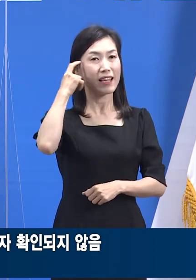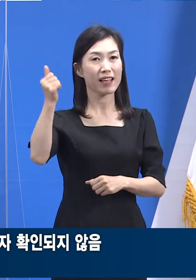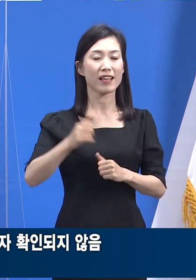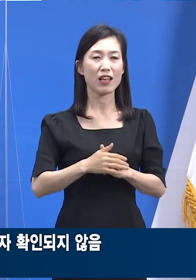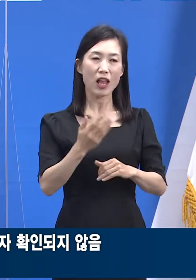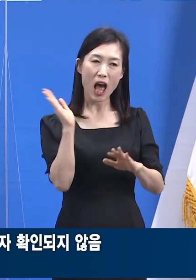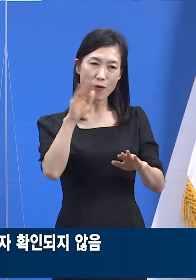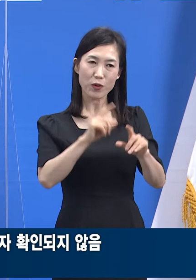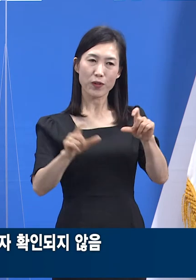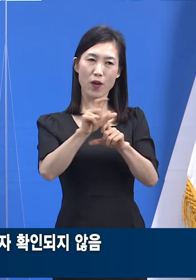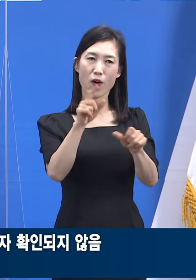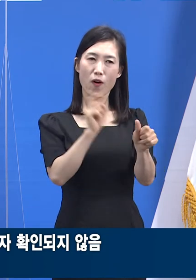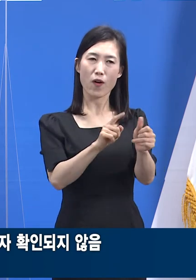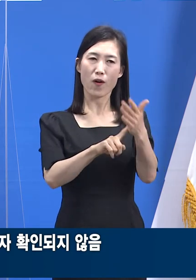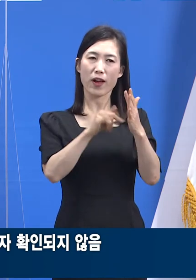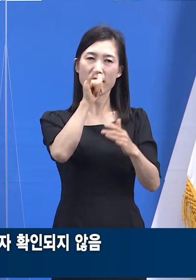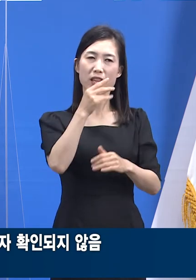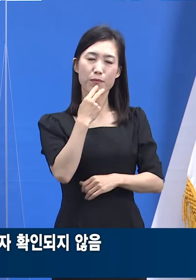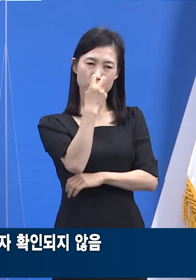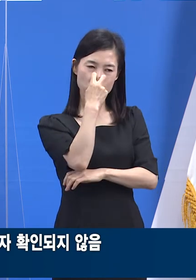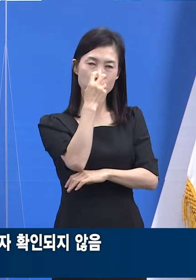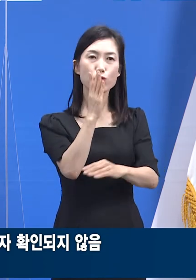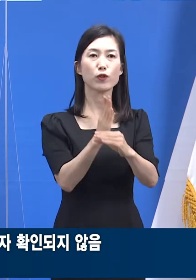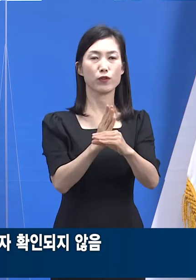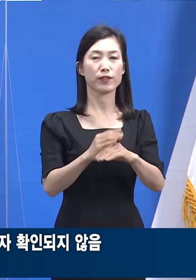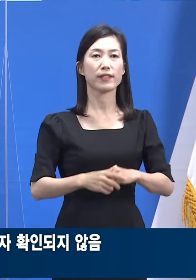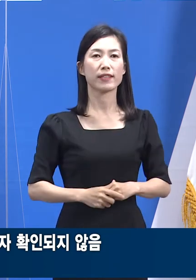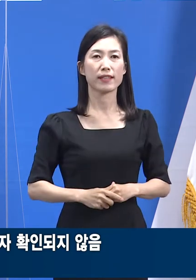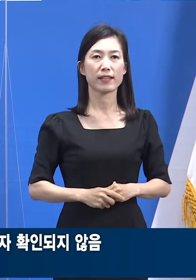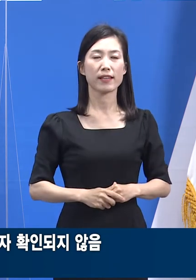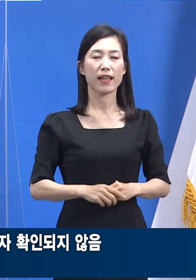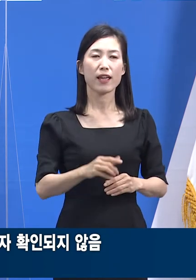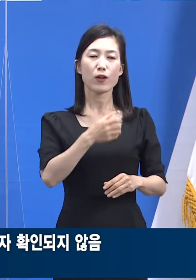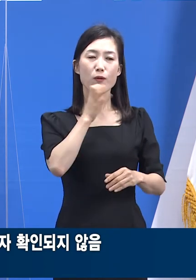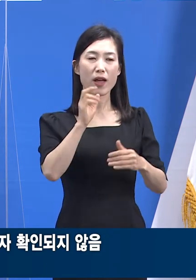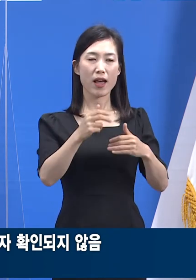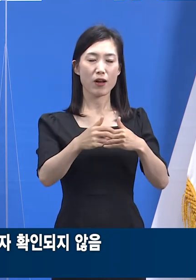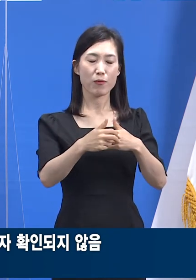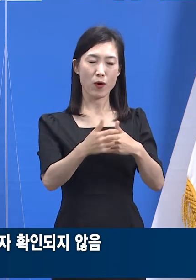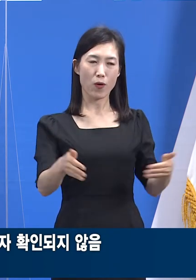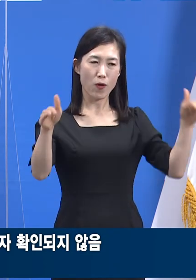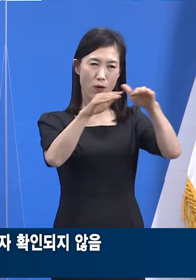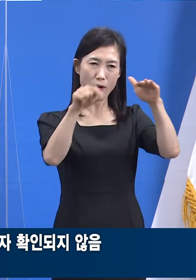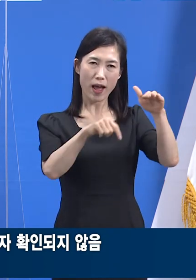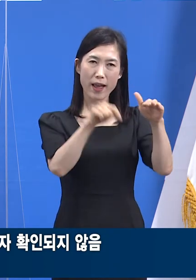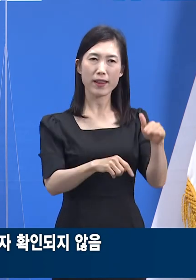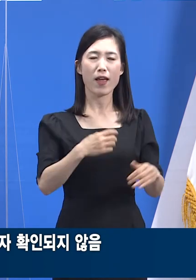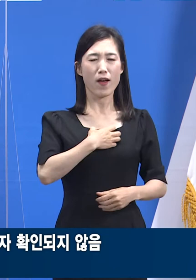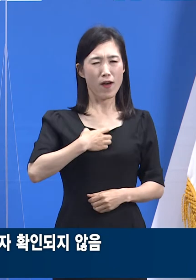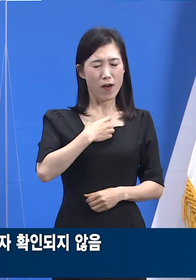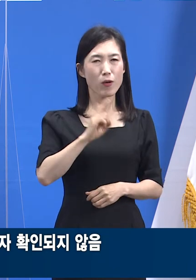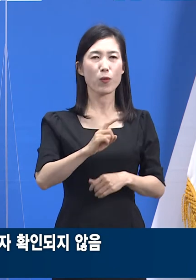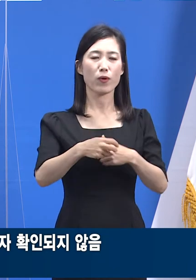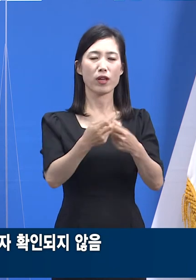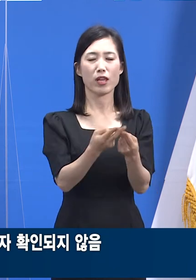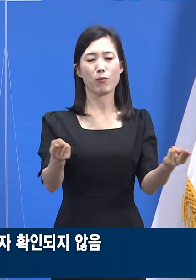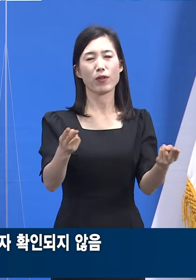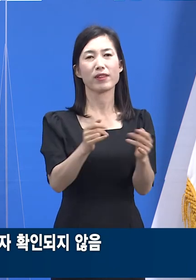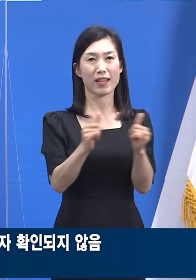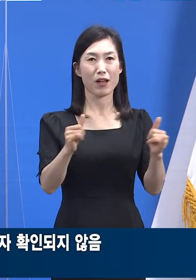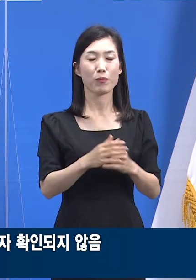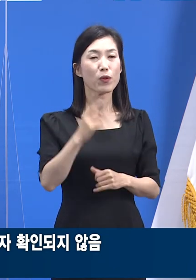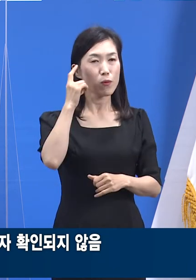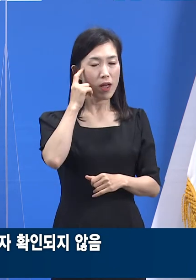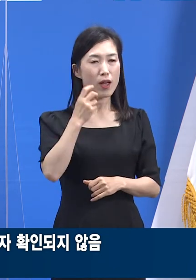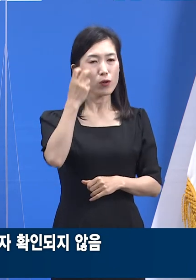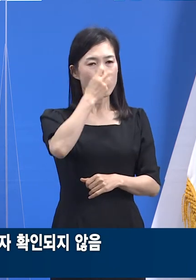여부를 관찰하고 있습니다. 사실 이 시설에서 염려되는 사안은 입원 환자분들입니다. 조사일